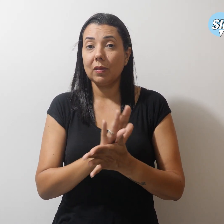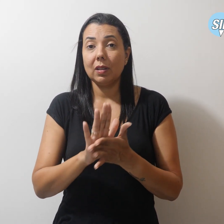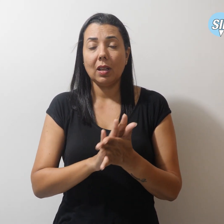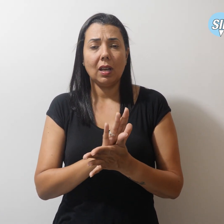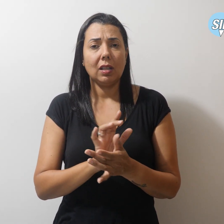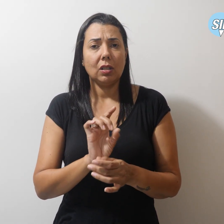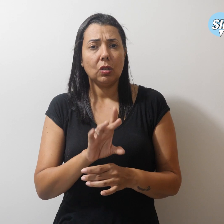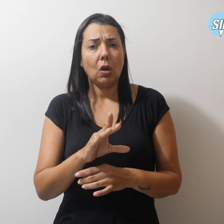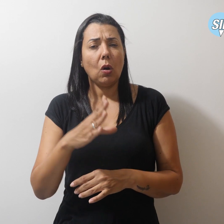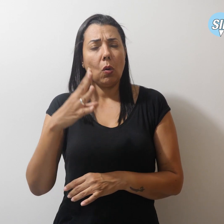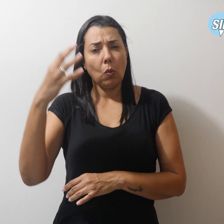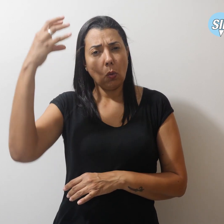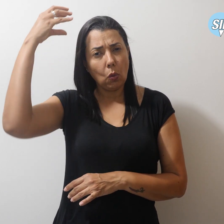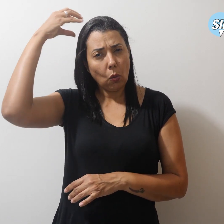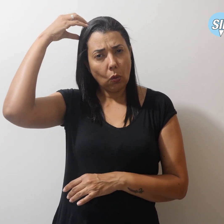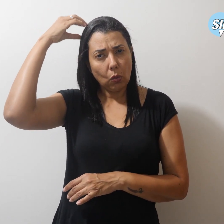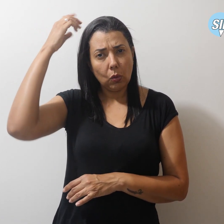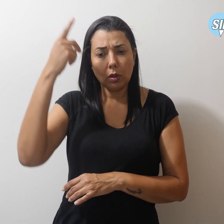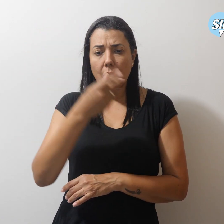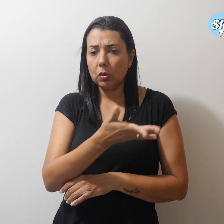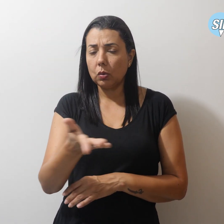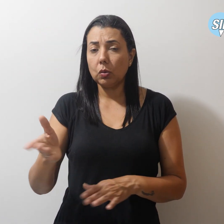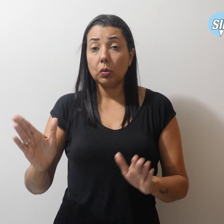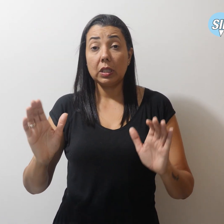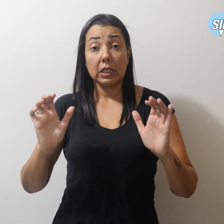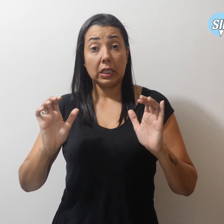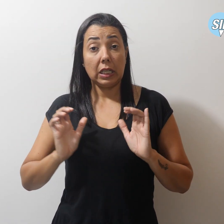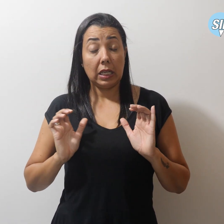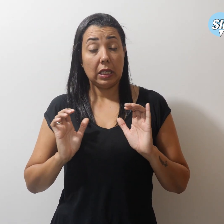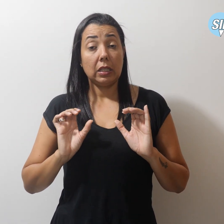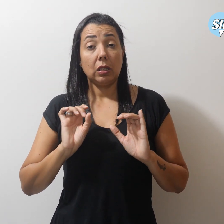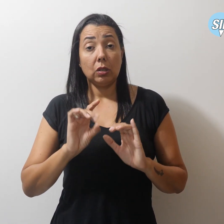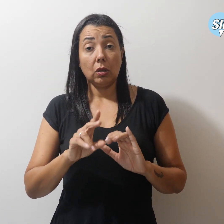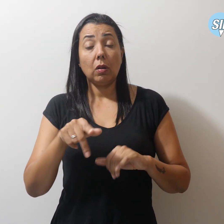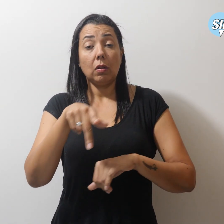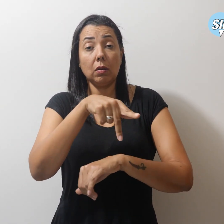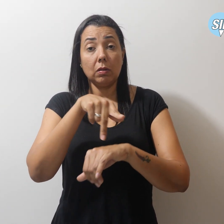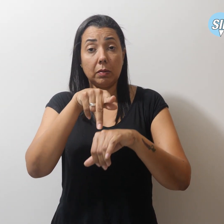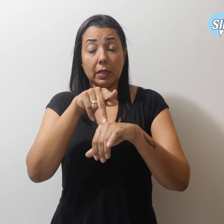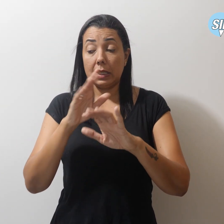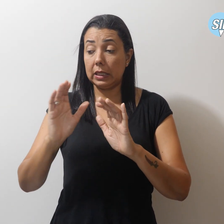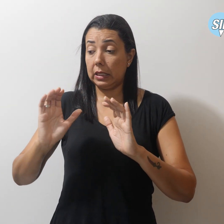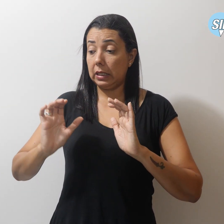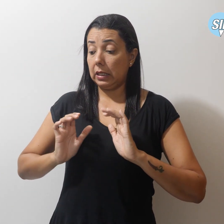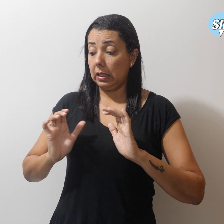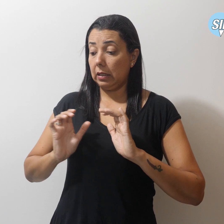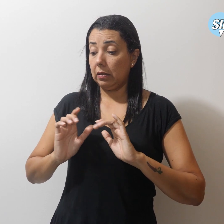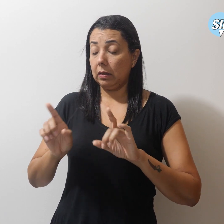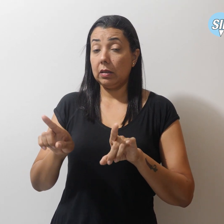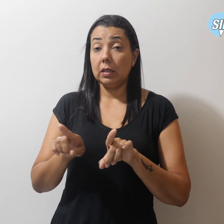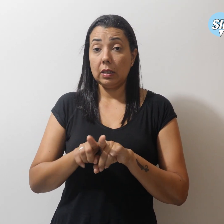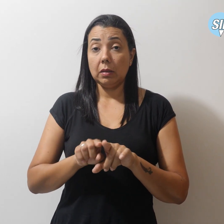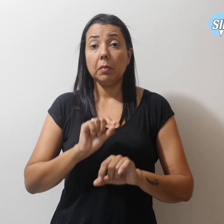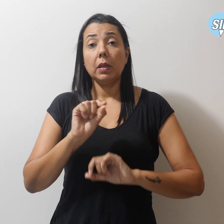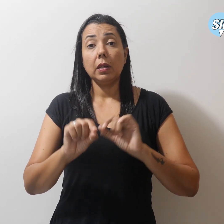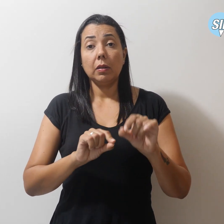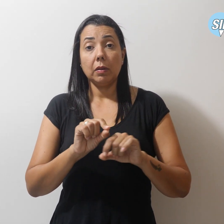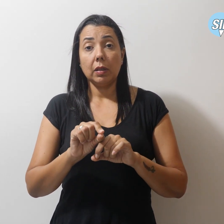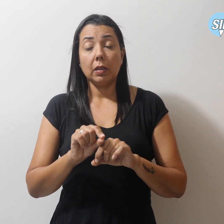colônia com suas riquezas subordinadas aos países ricos e a uma casta de